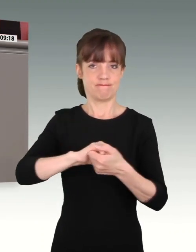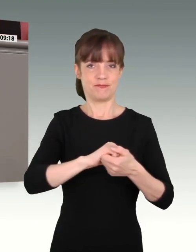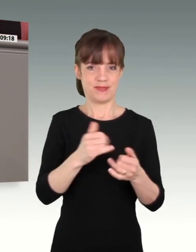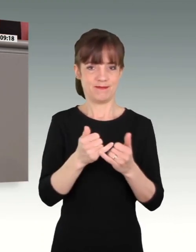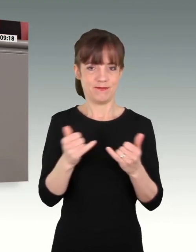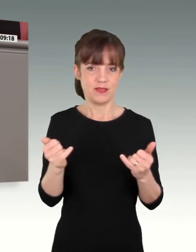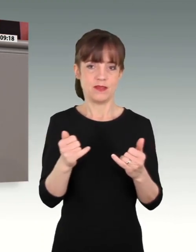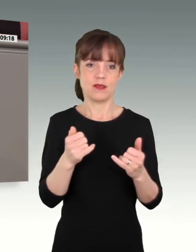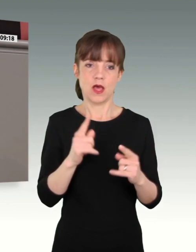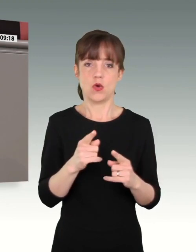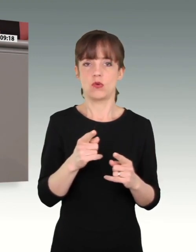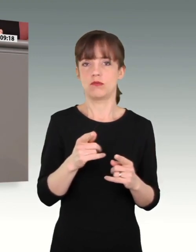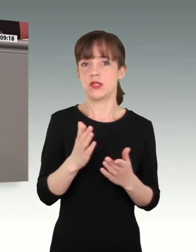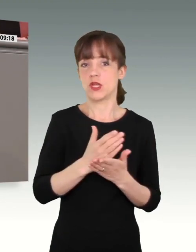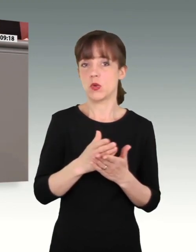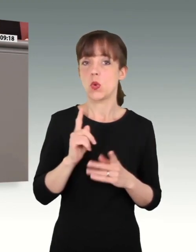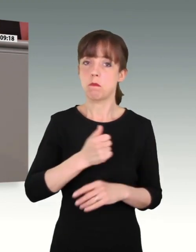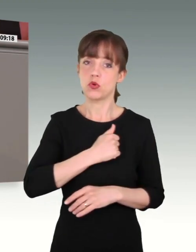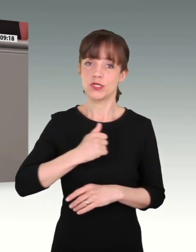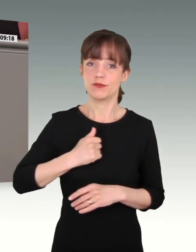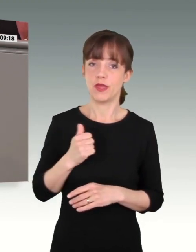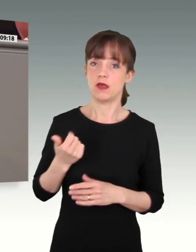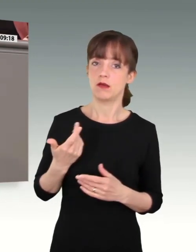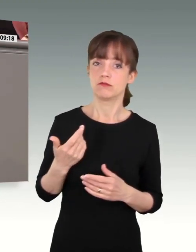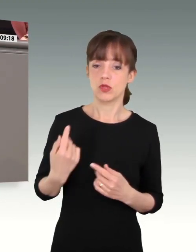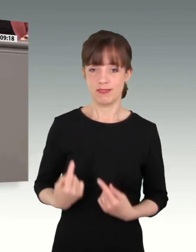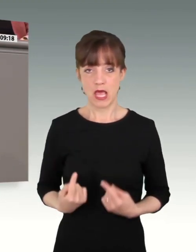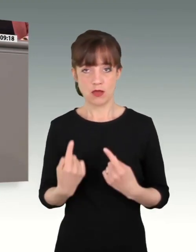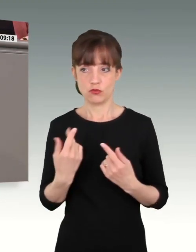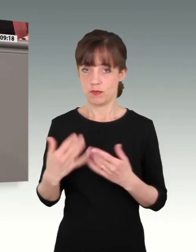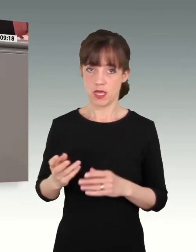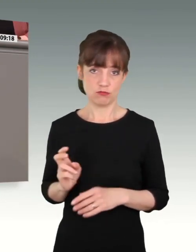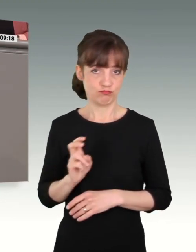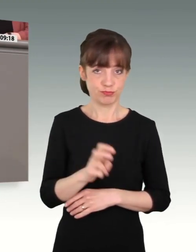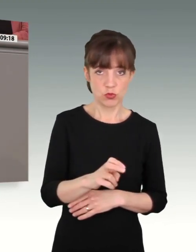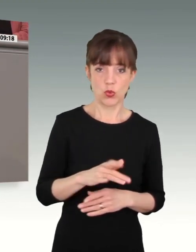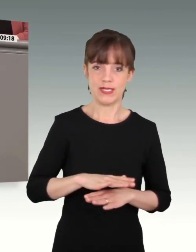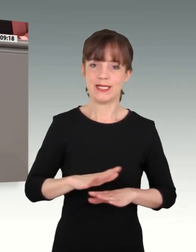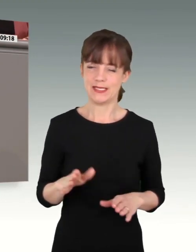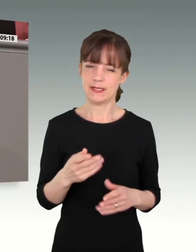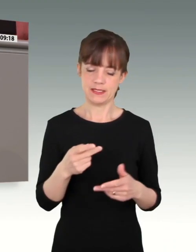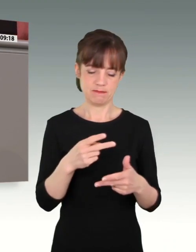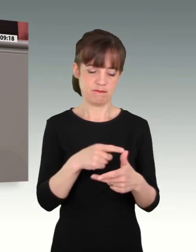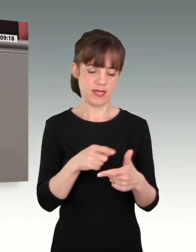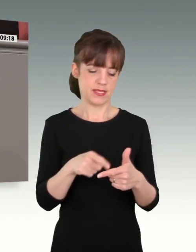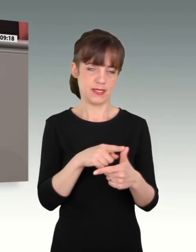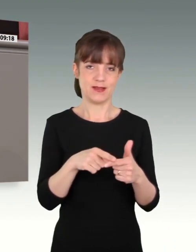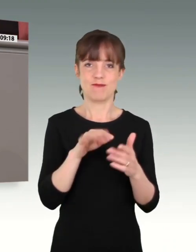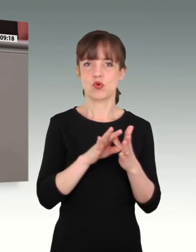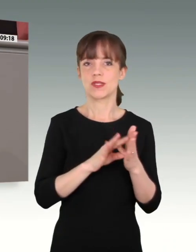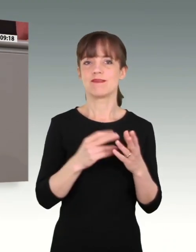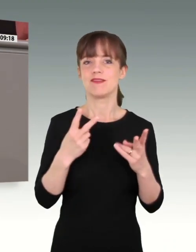über die Attraktivität unserer Bundeswehr für guten Nachwuchs. Beides von grundlegender Bedeutung für unsere